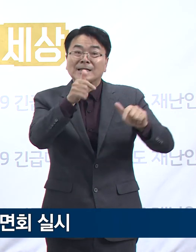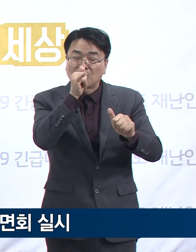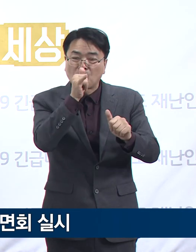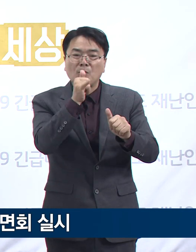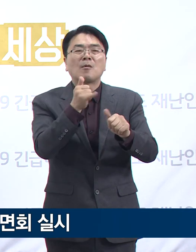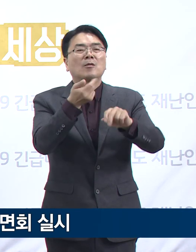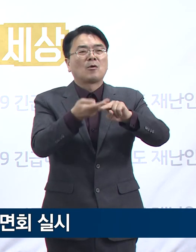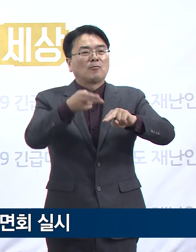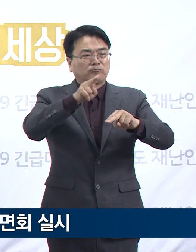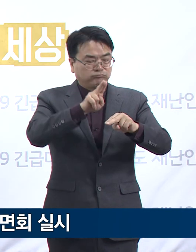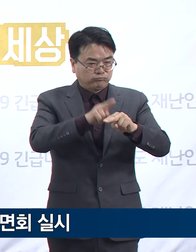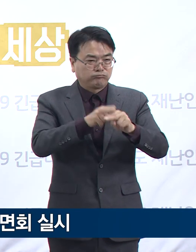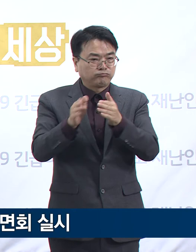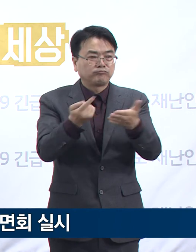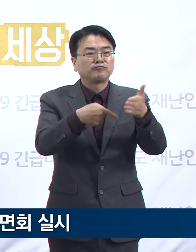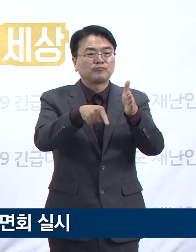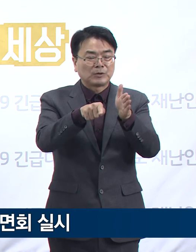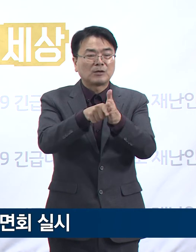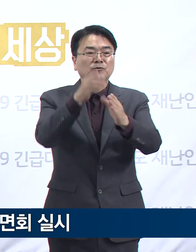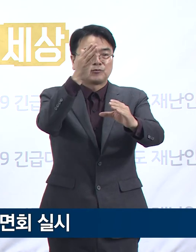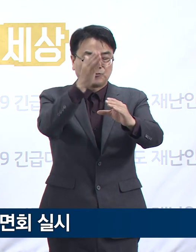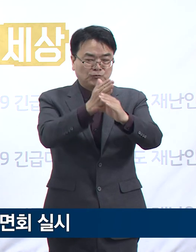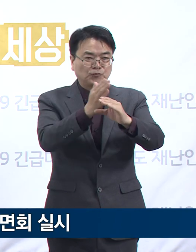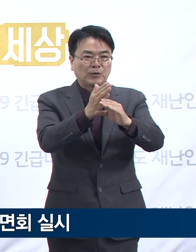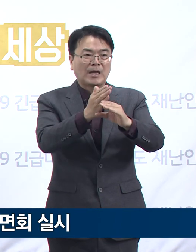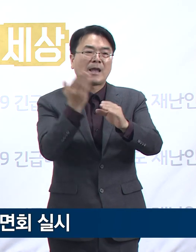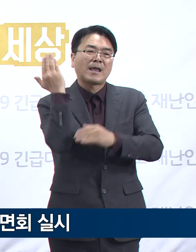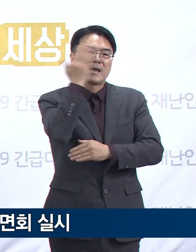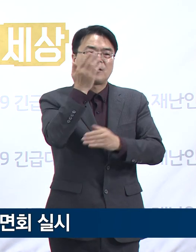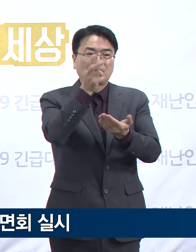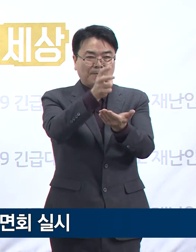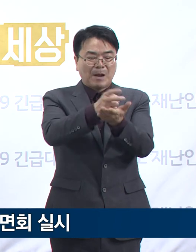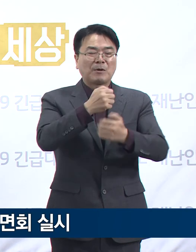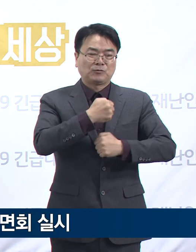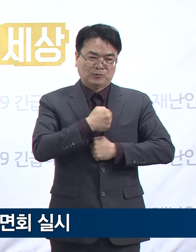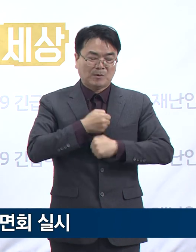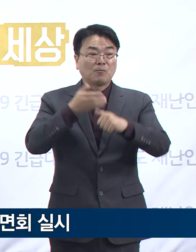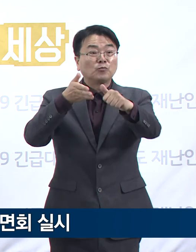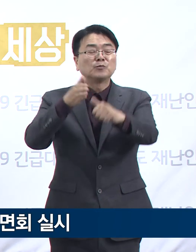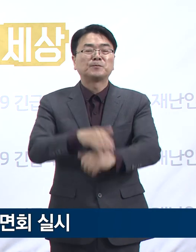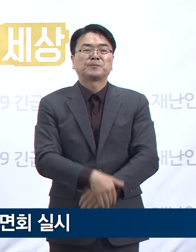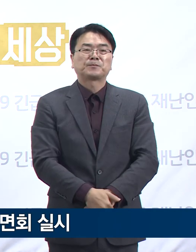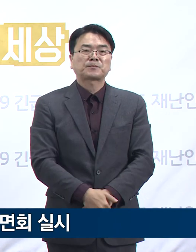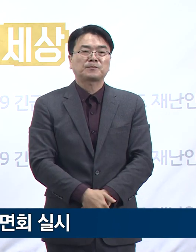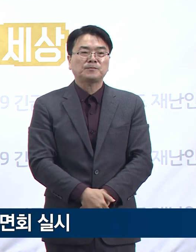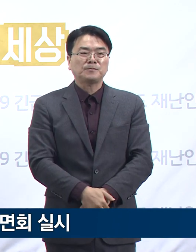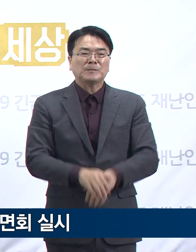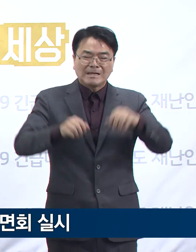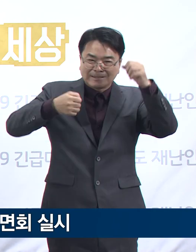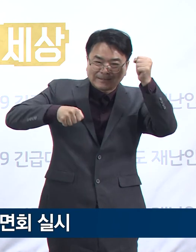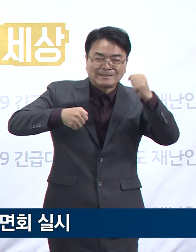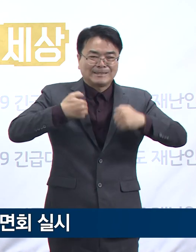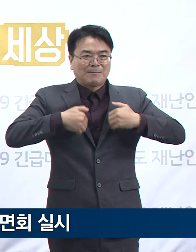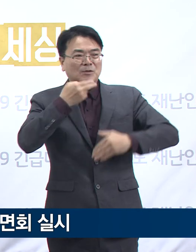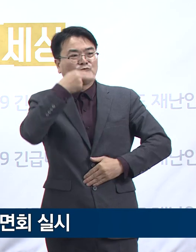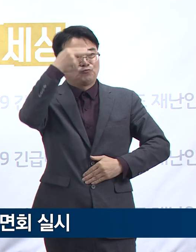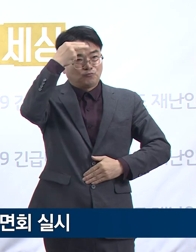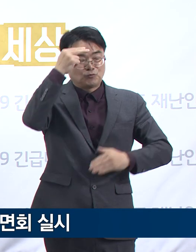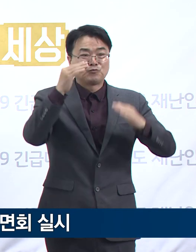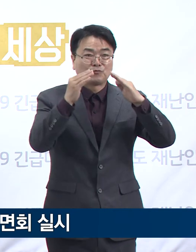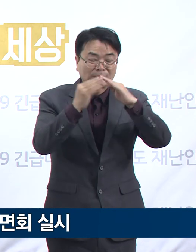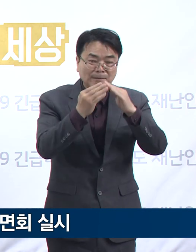자율방역을 이행해 주실 것을 도는 홍보 중입니다. 유흥시설, 음식점, 카페,